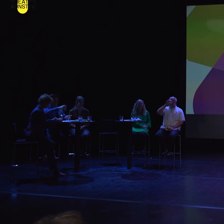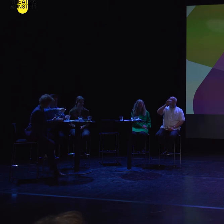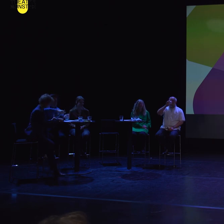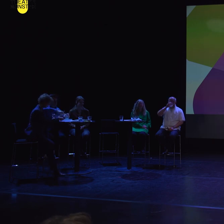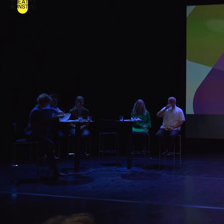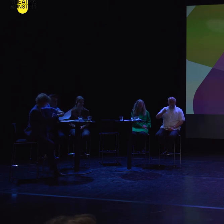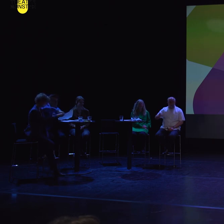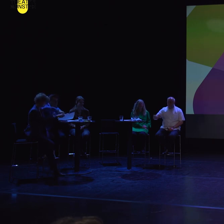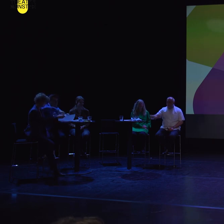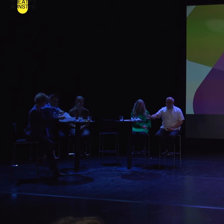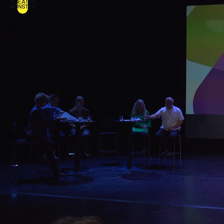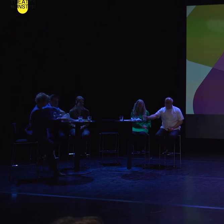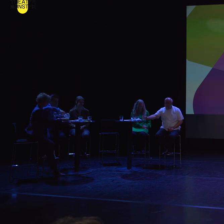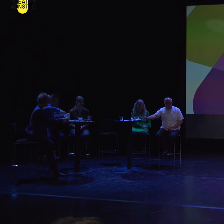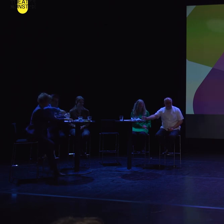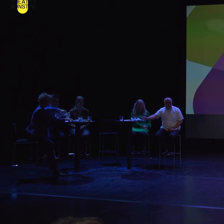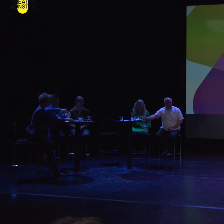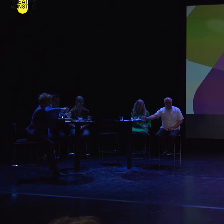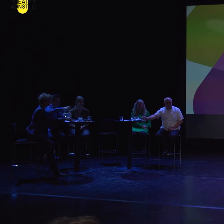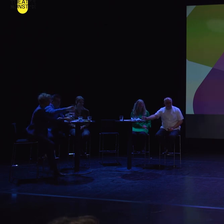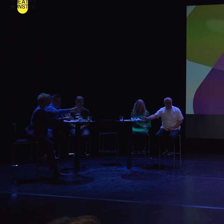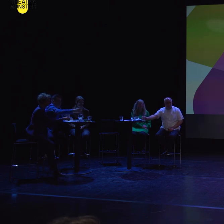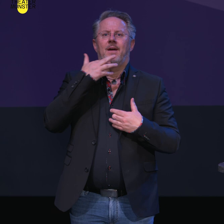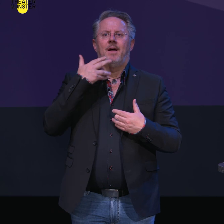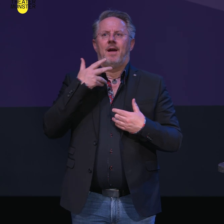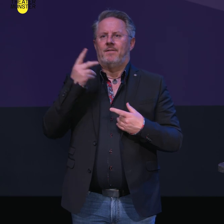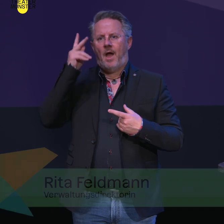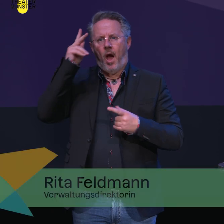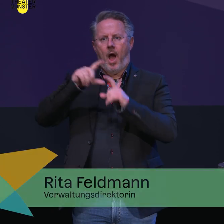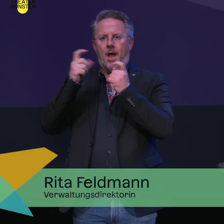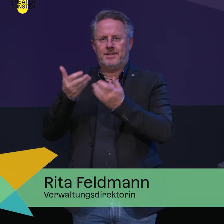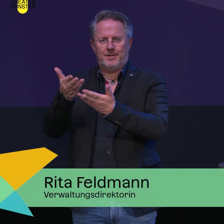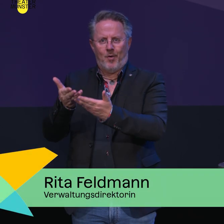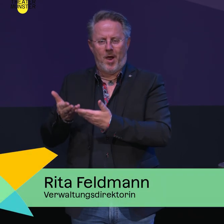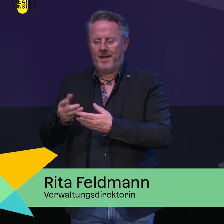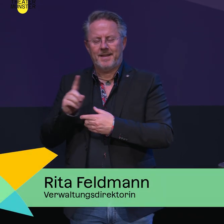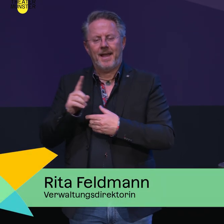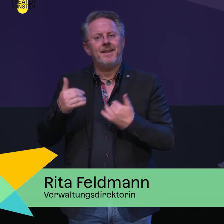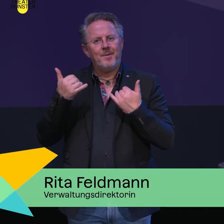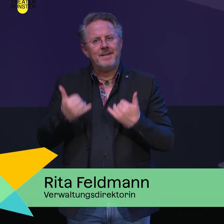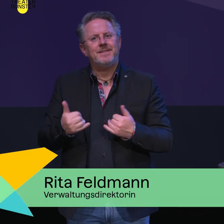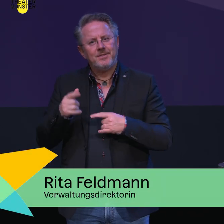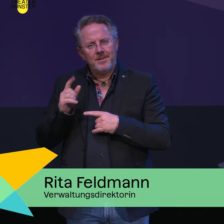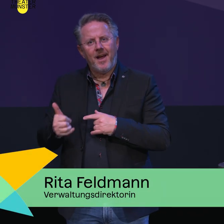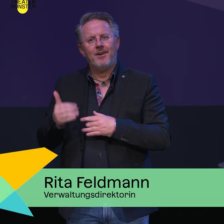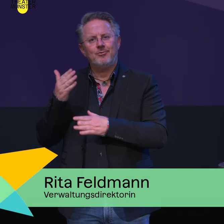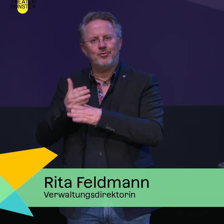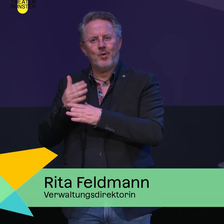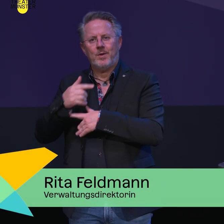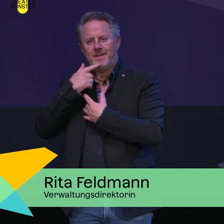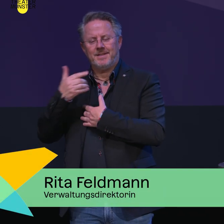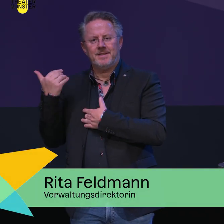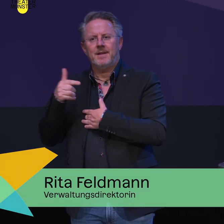Ganz kurz, ich stelle jetzt keine Ratsvorlage vor, aber eben ist es zum Teil schon gefallen.